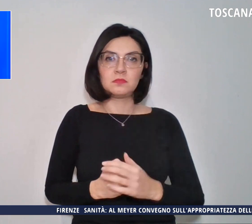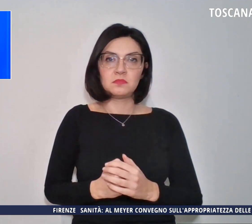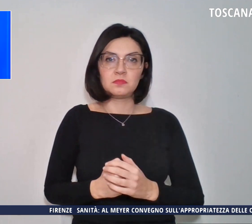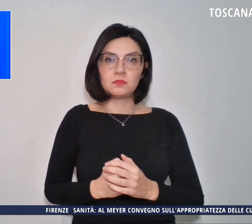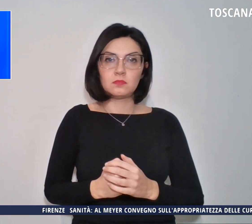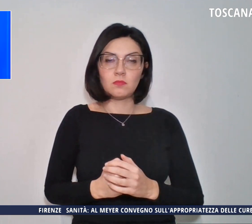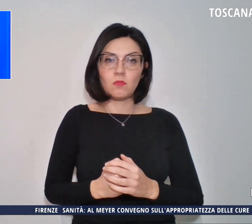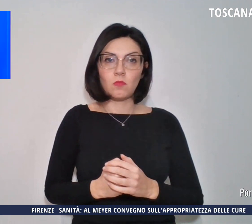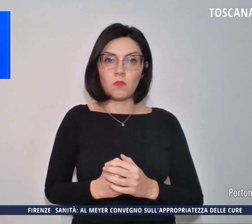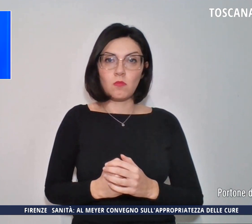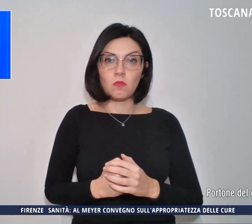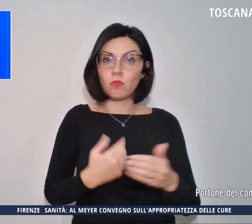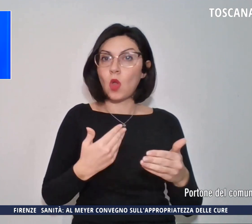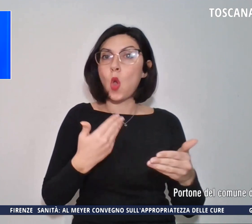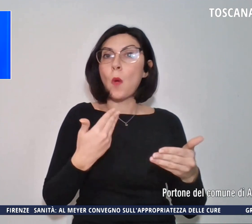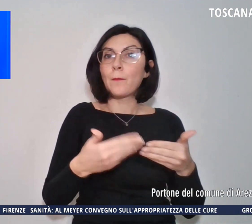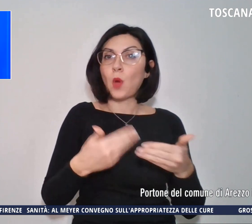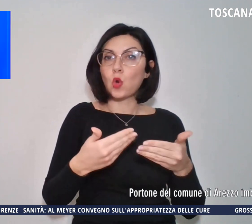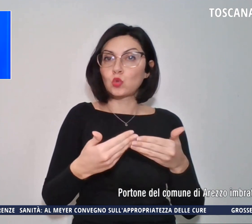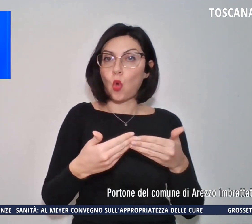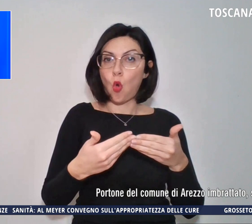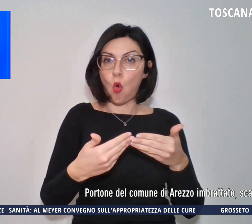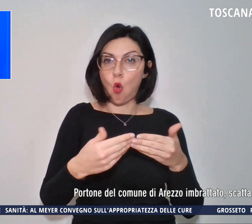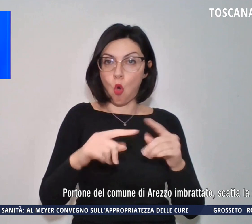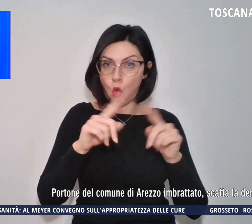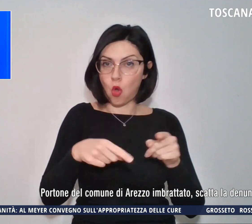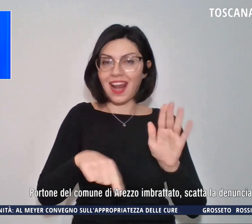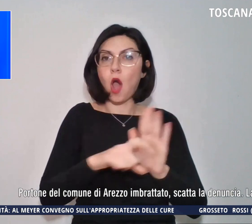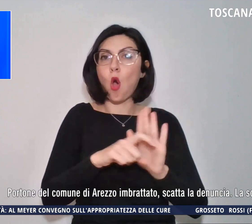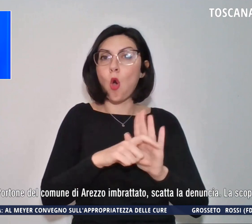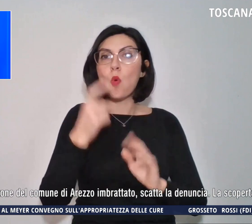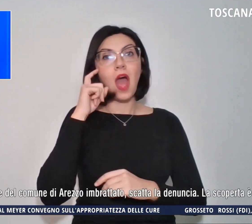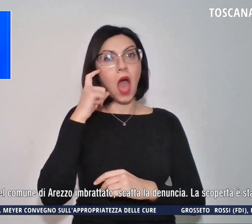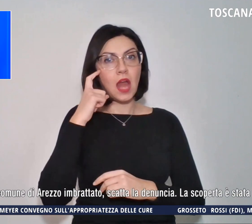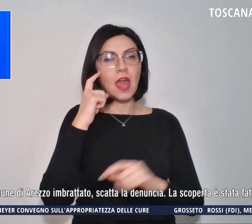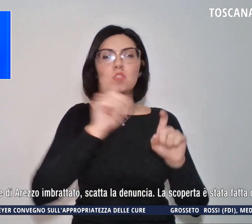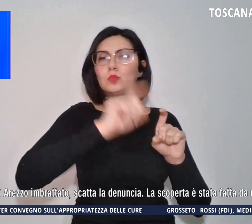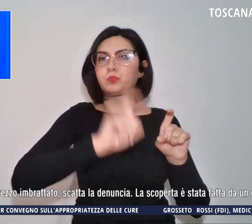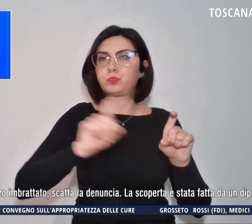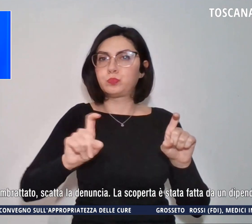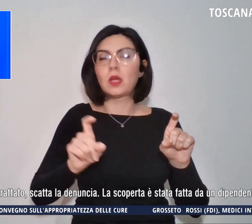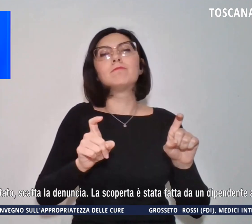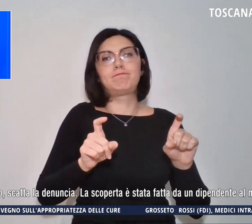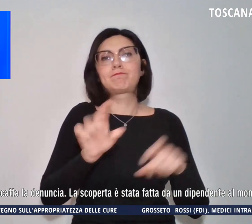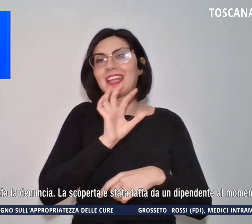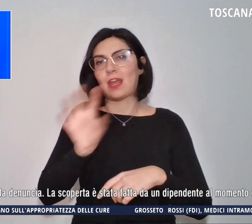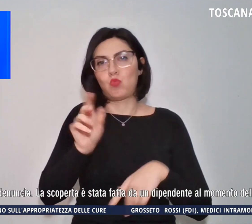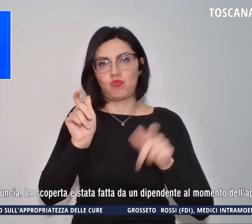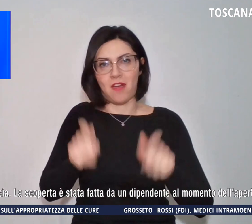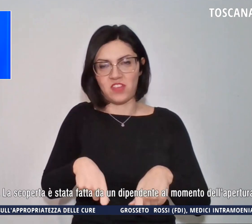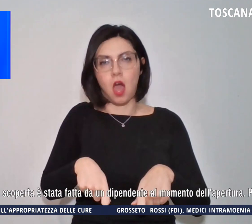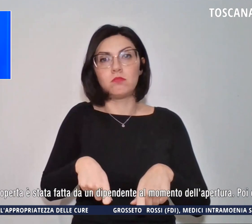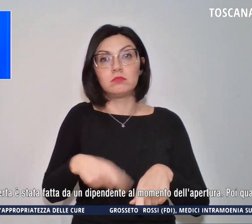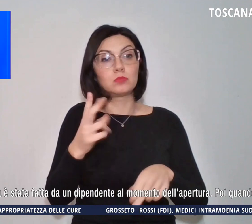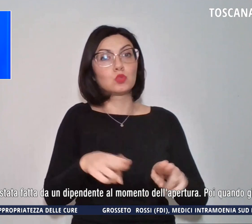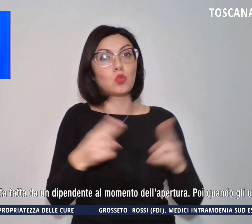Il portone del comune di Arezzo è stato imbrattato ed è scattata la denuncia. La scoperta è stata fatta